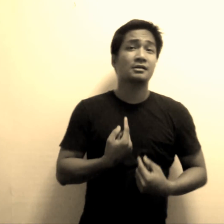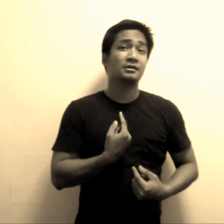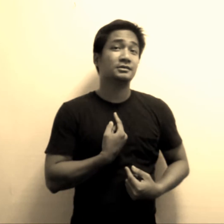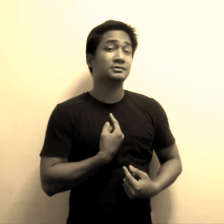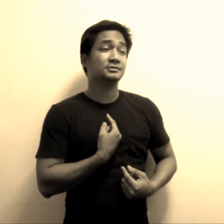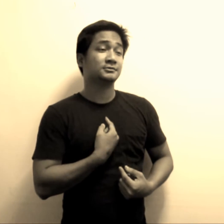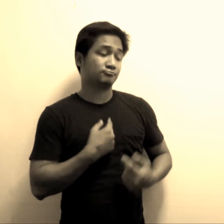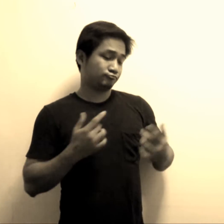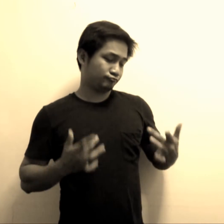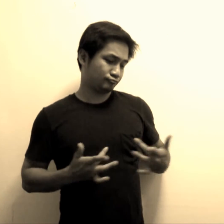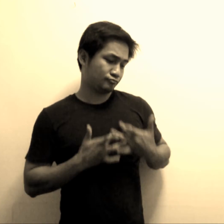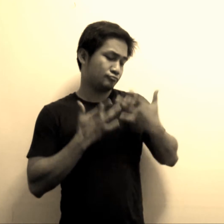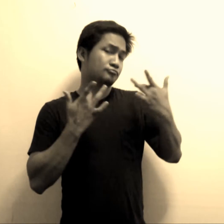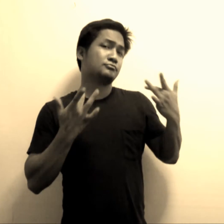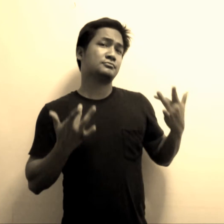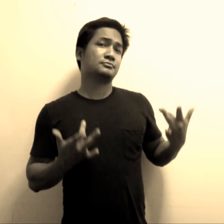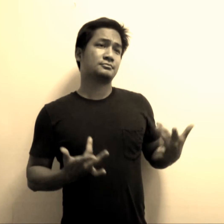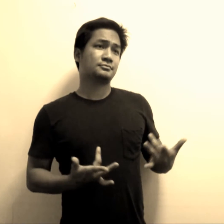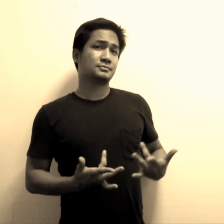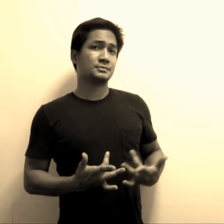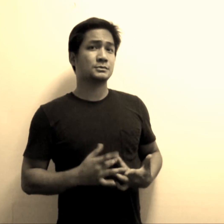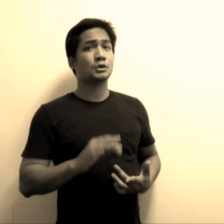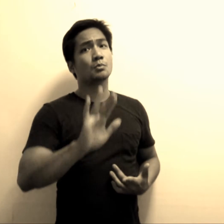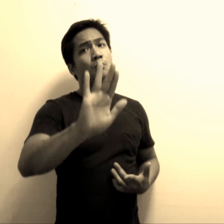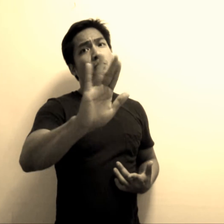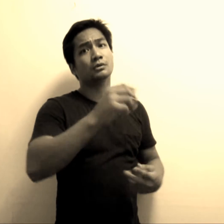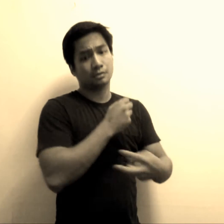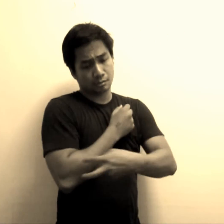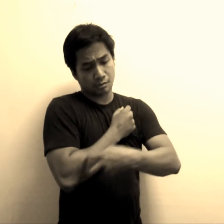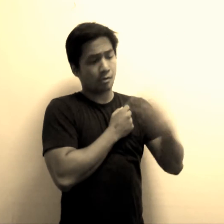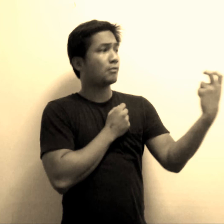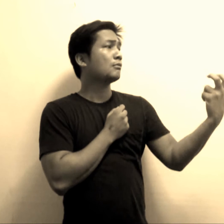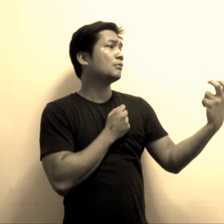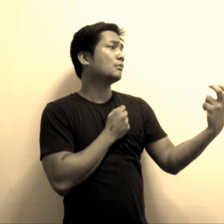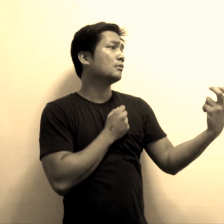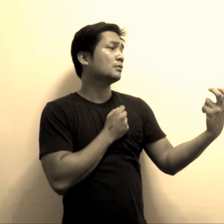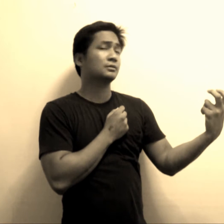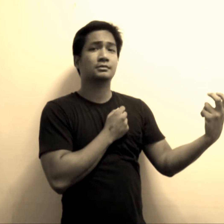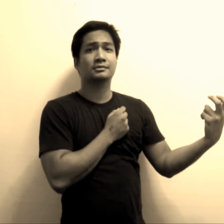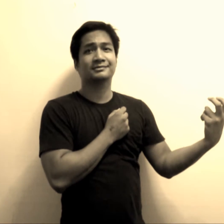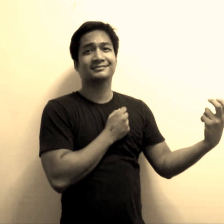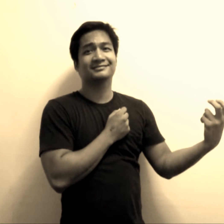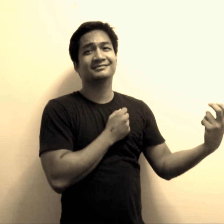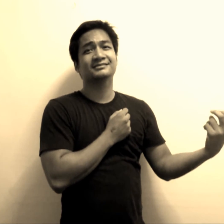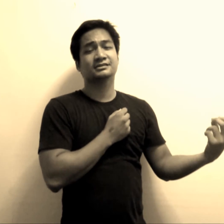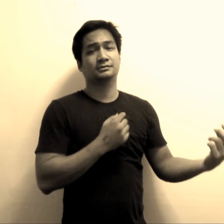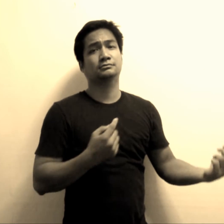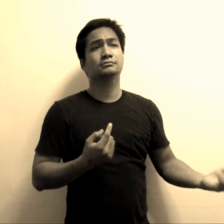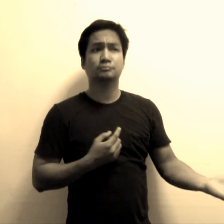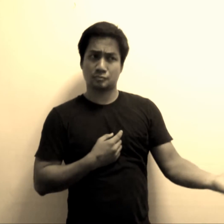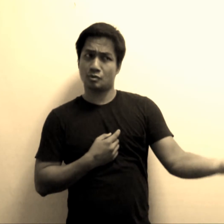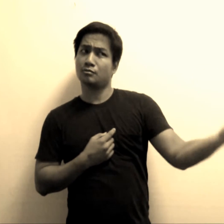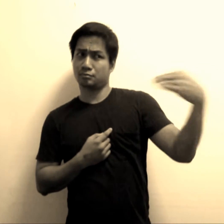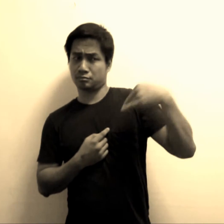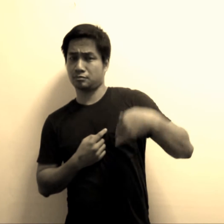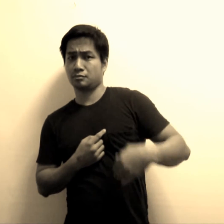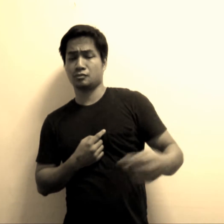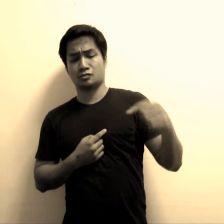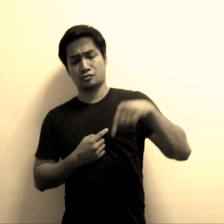Akung kasing-kasing Imunggi kawal Ani